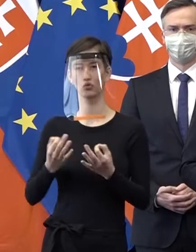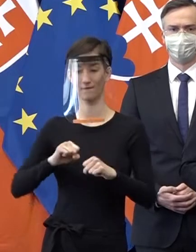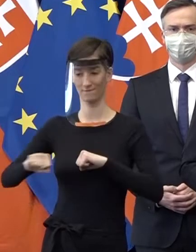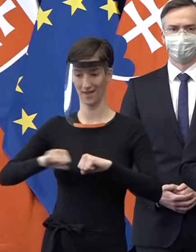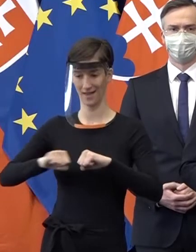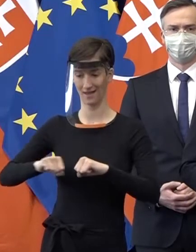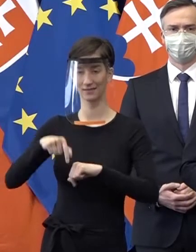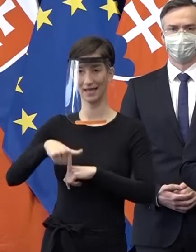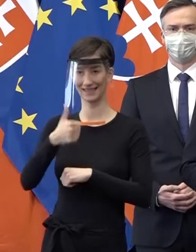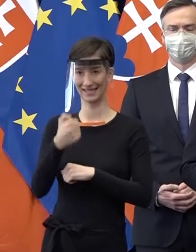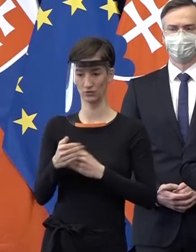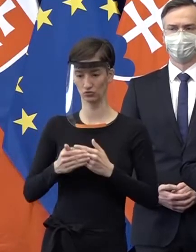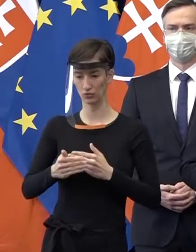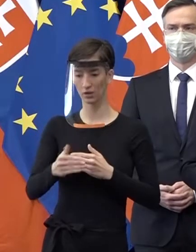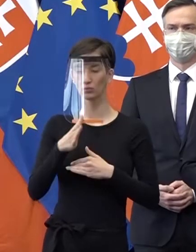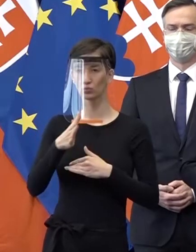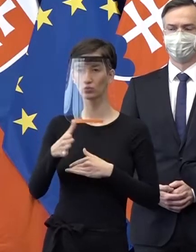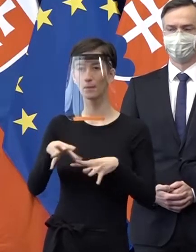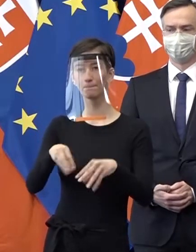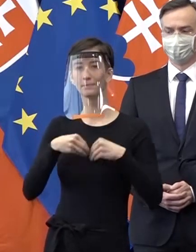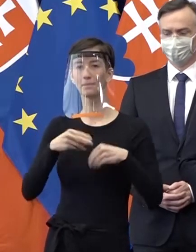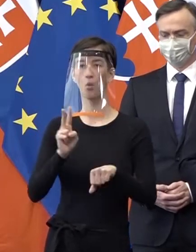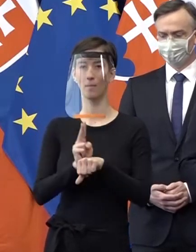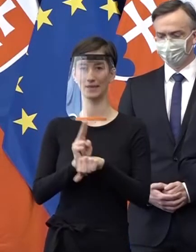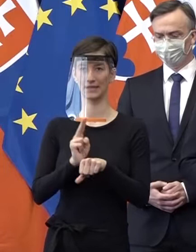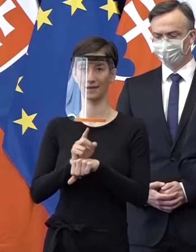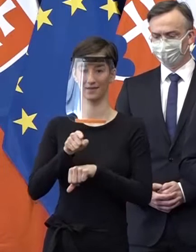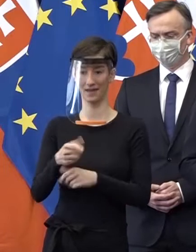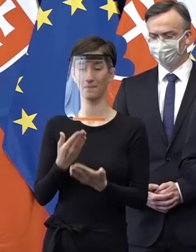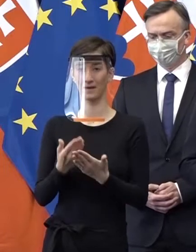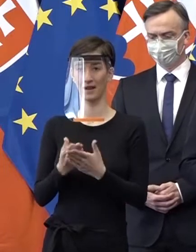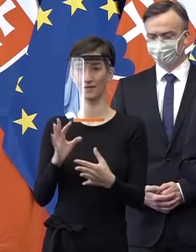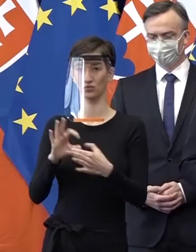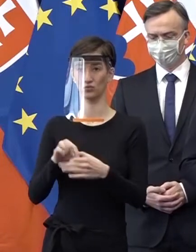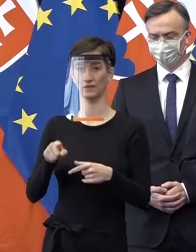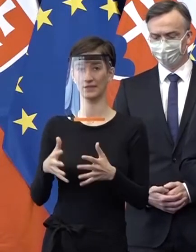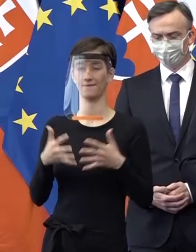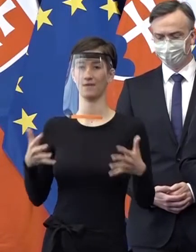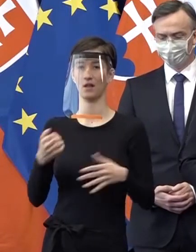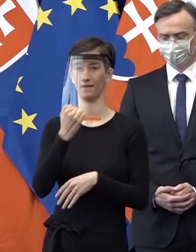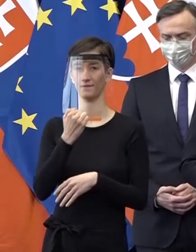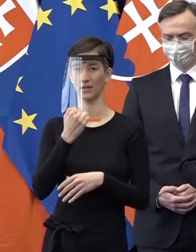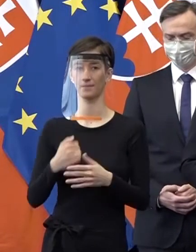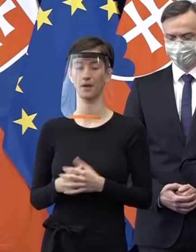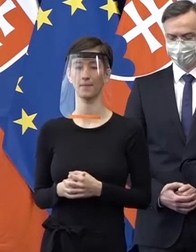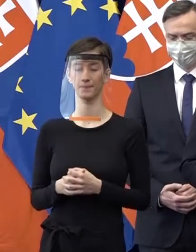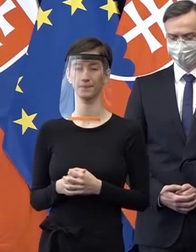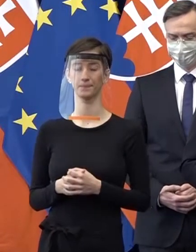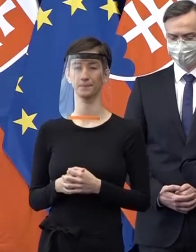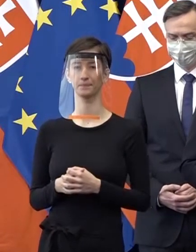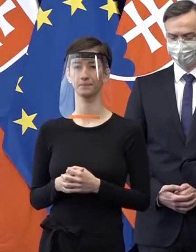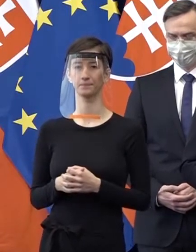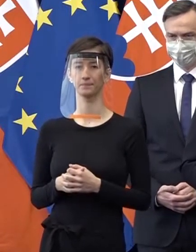tento týždeň príjme opatrenia, ktoré sa budú dotýkať vlastne veľkých, nazvaných tých veľkých